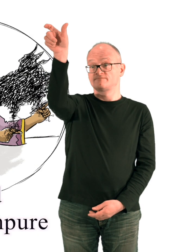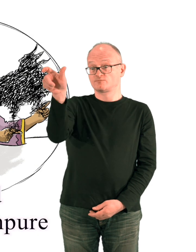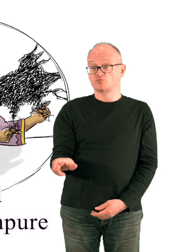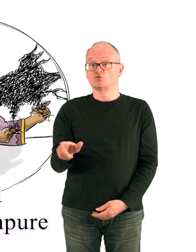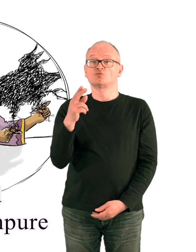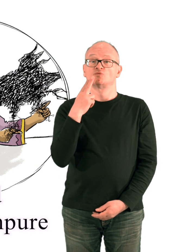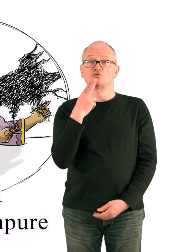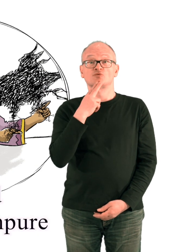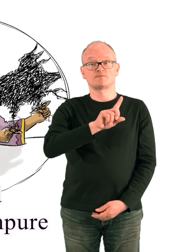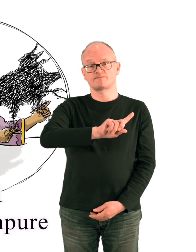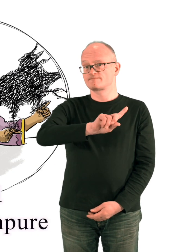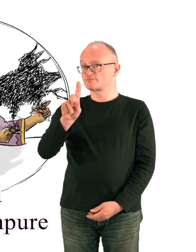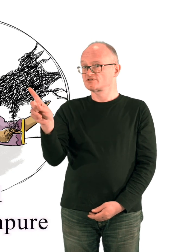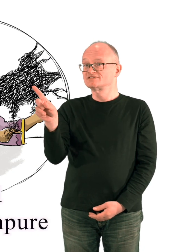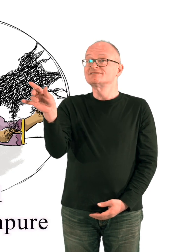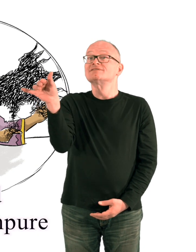Ce qui rend une personne impure